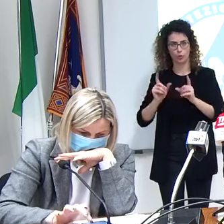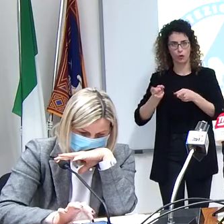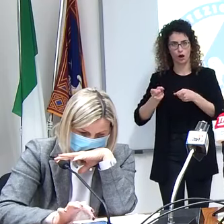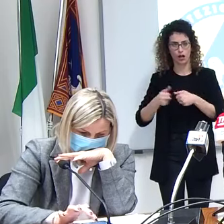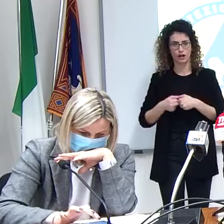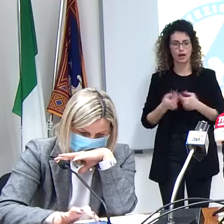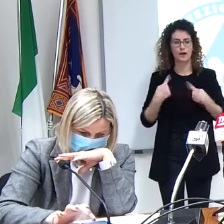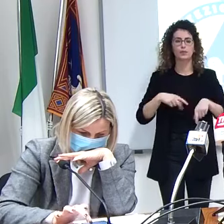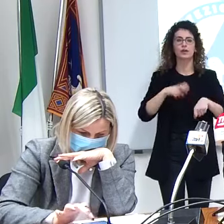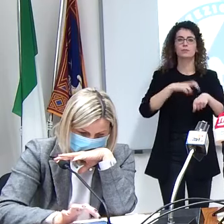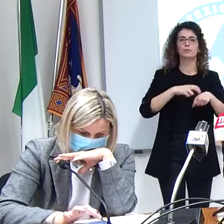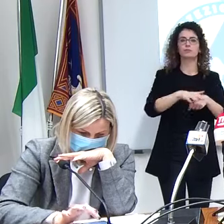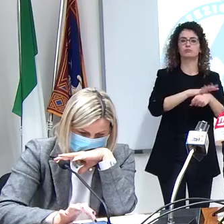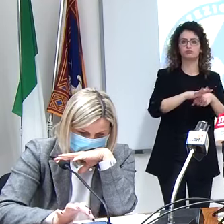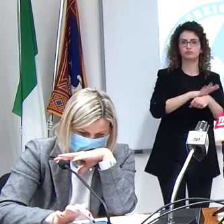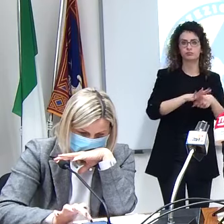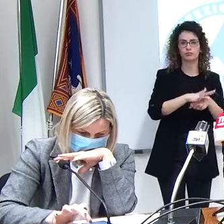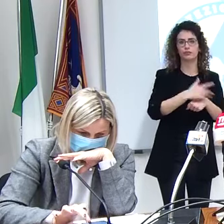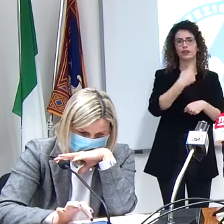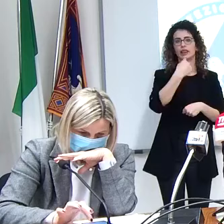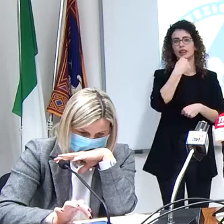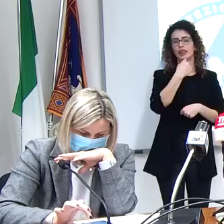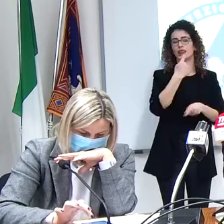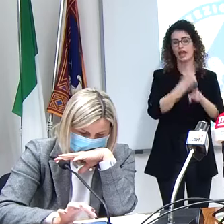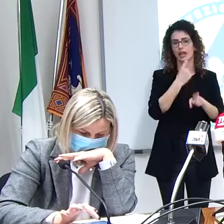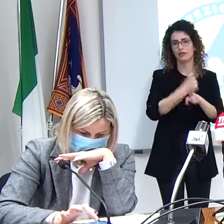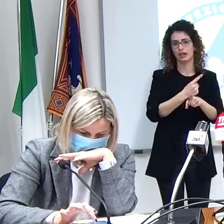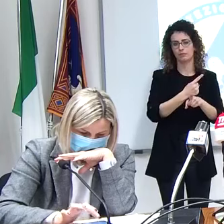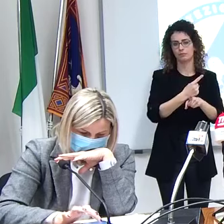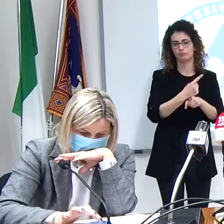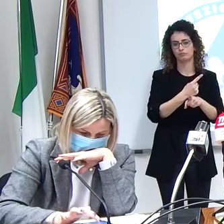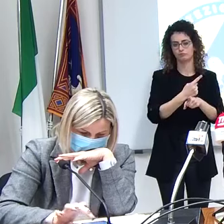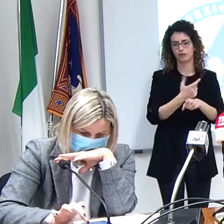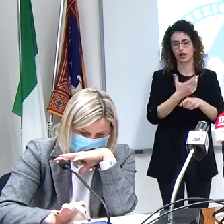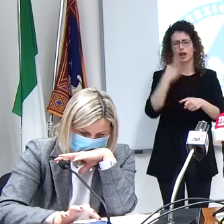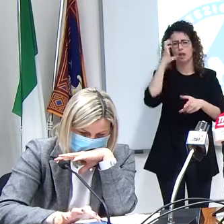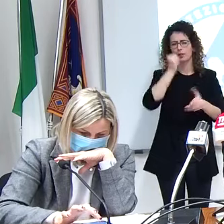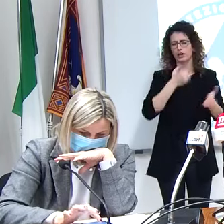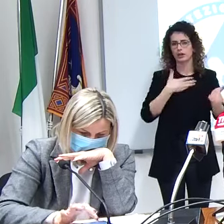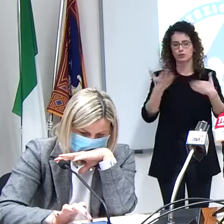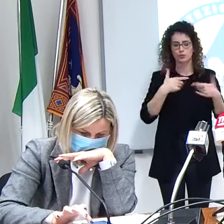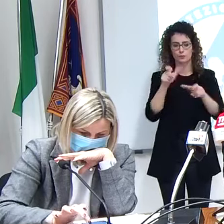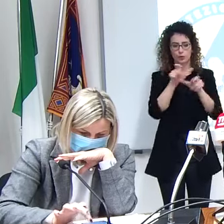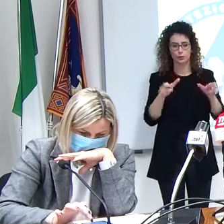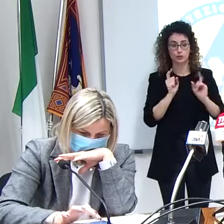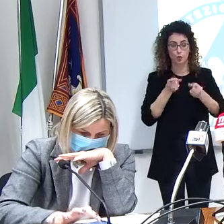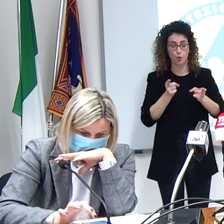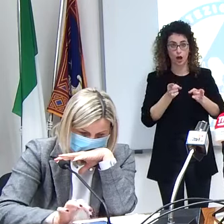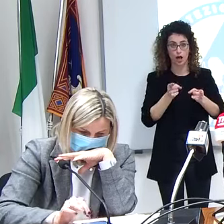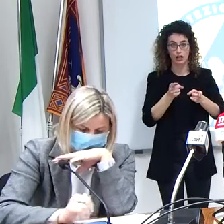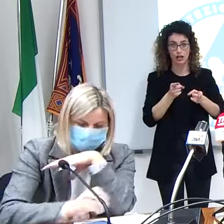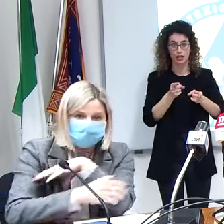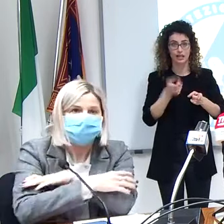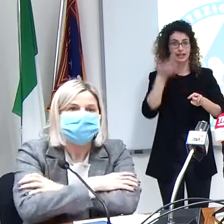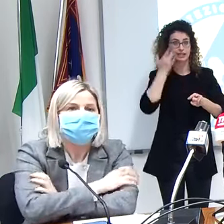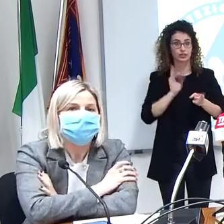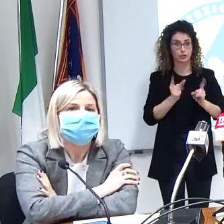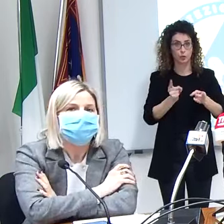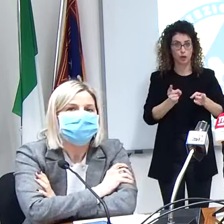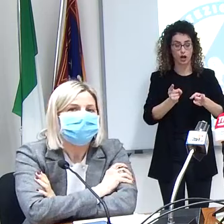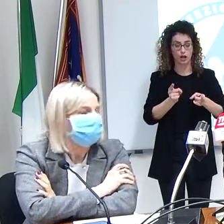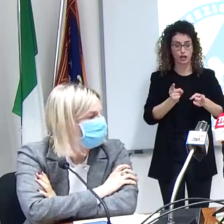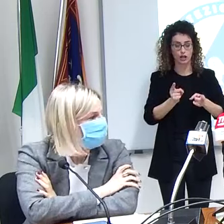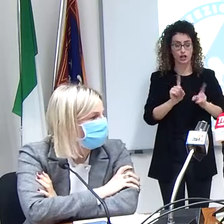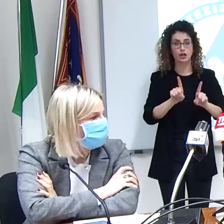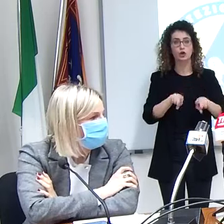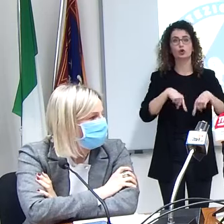i medici di medicina generale dovranno intercettarli velocemente e riferirli